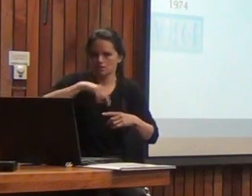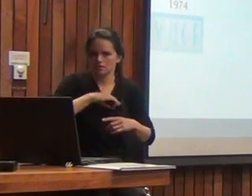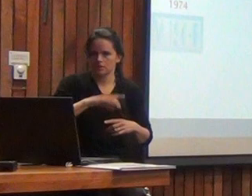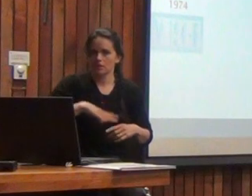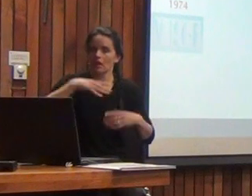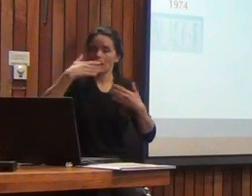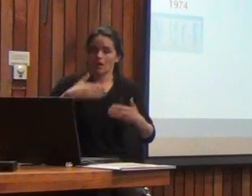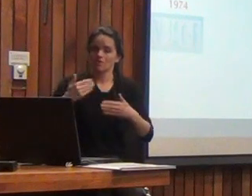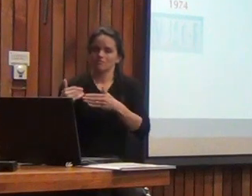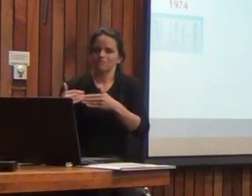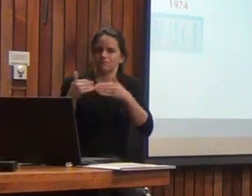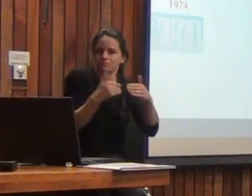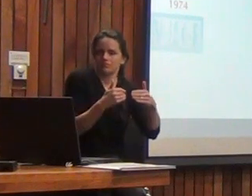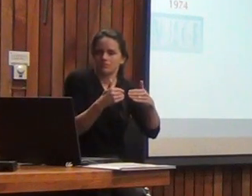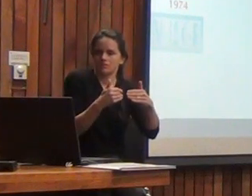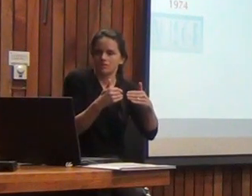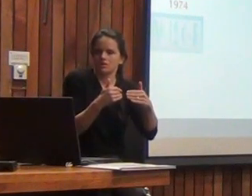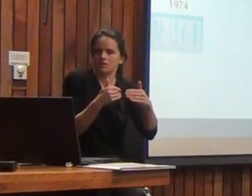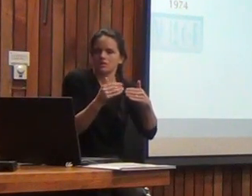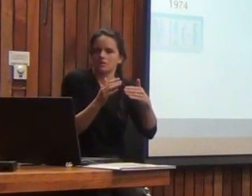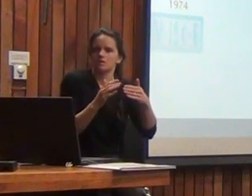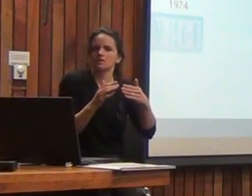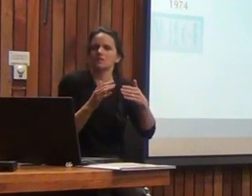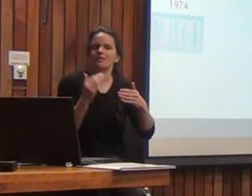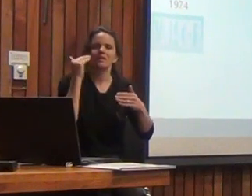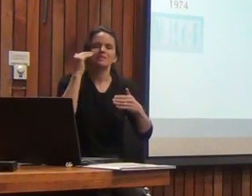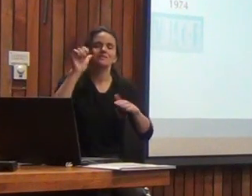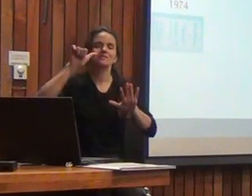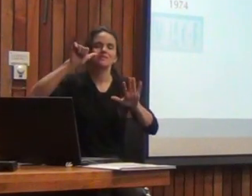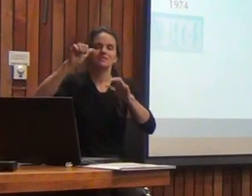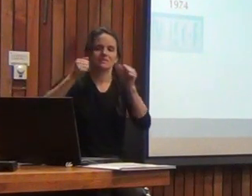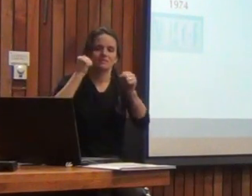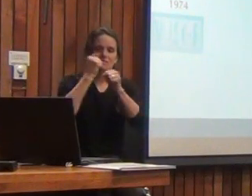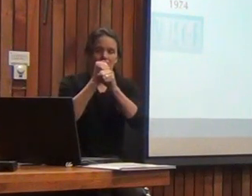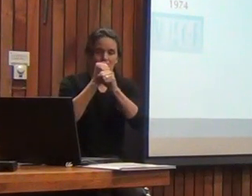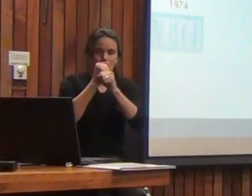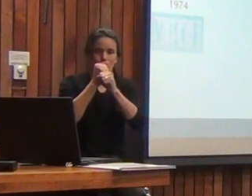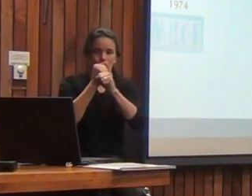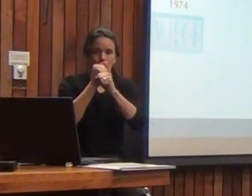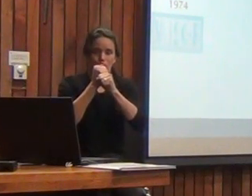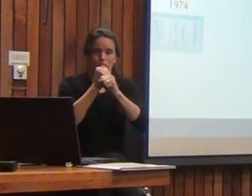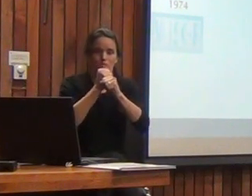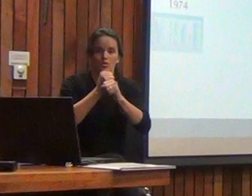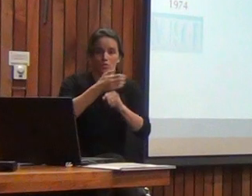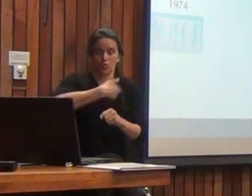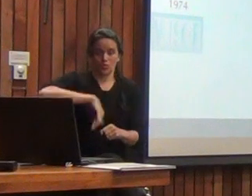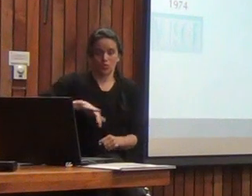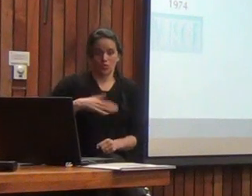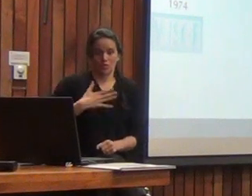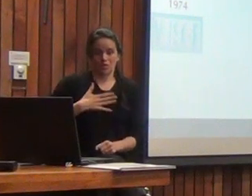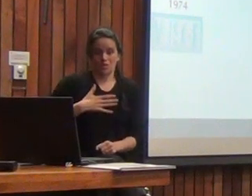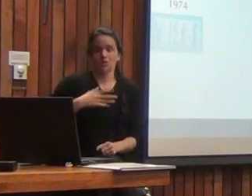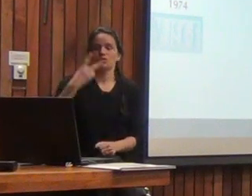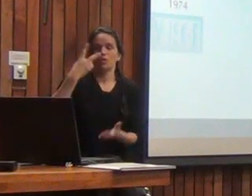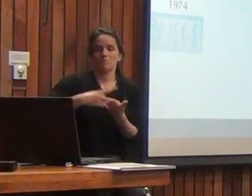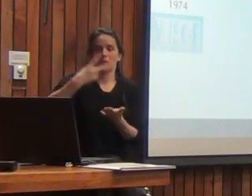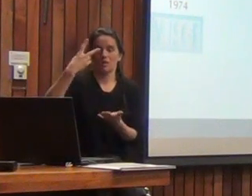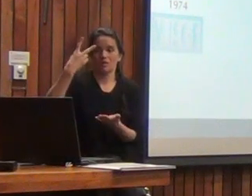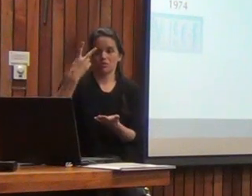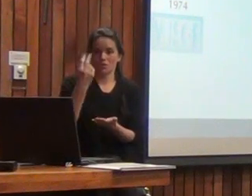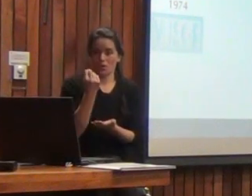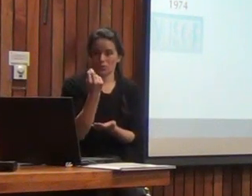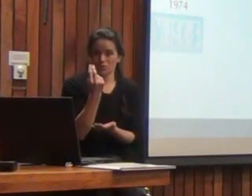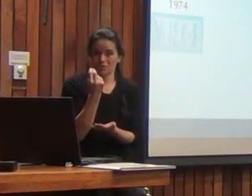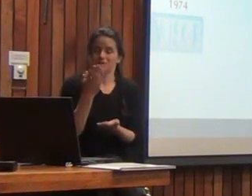estamos desfasados casi seis años, les digo, no por nuestra voluntad, nosotros mismos en el 2012, cuando